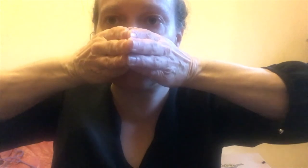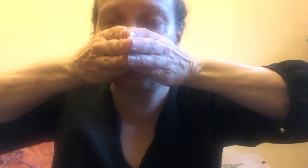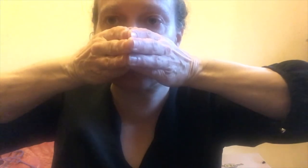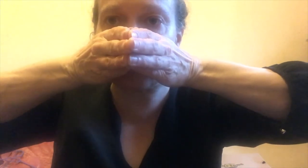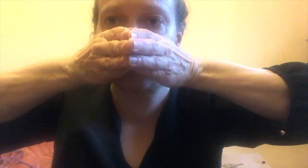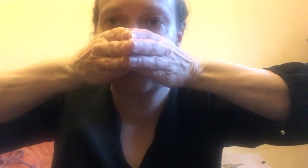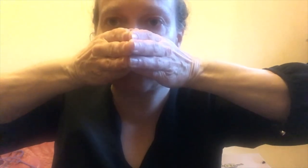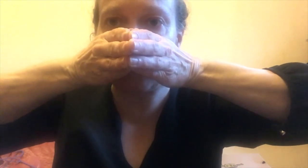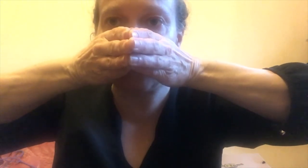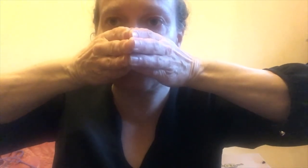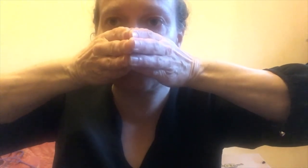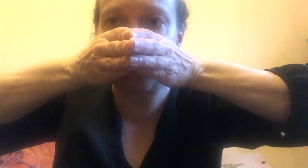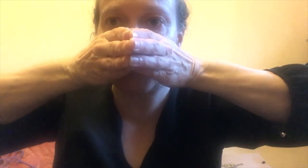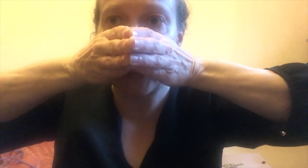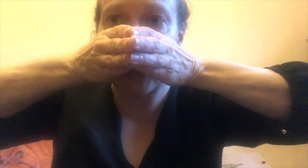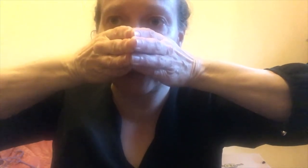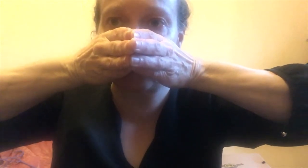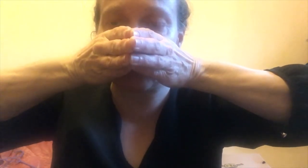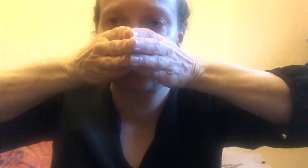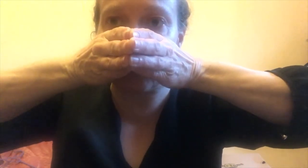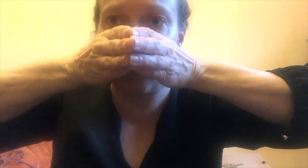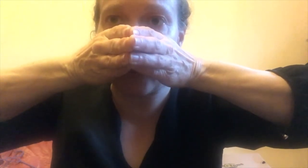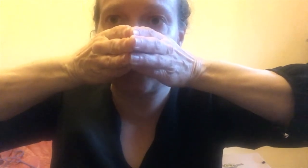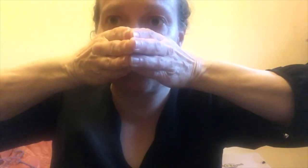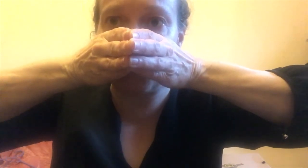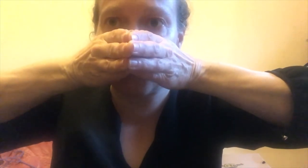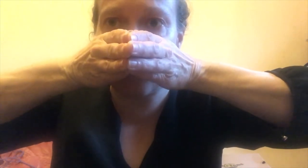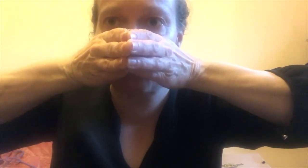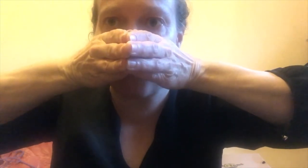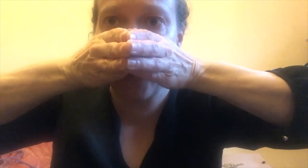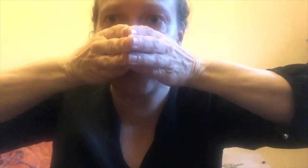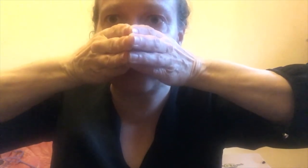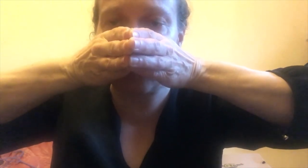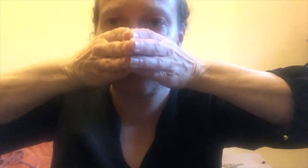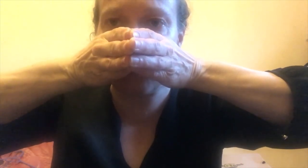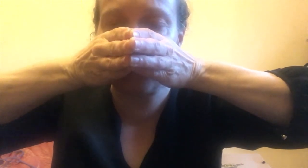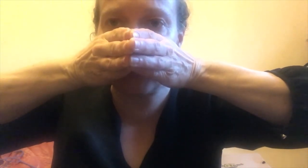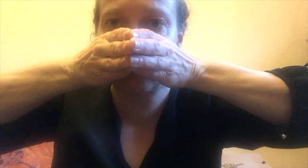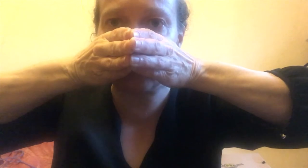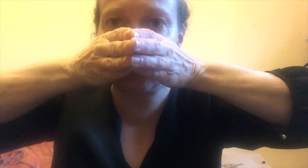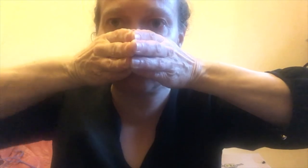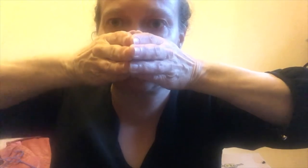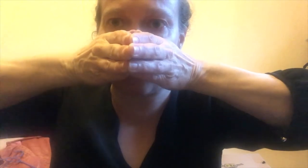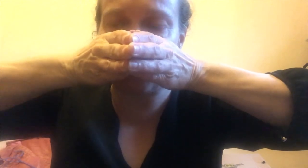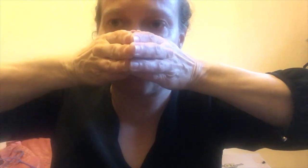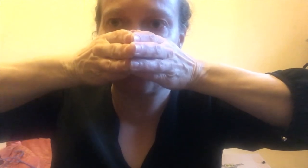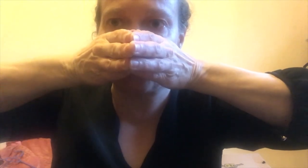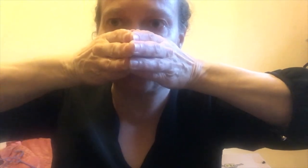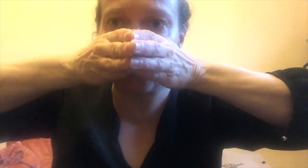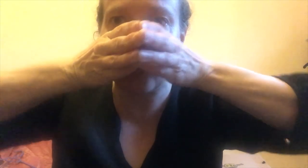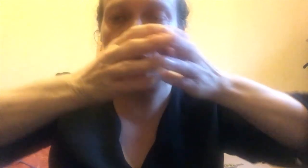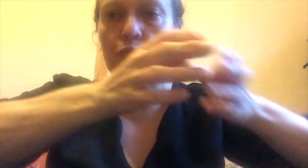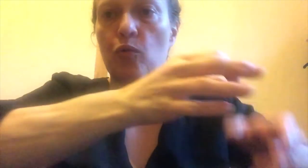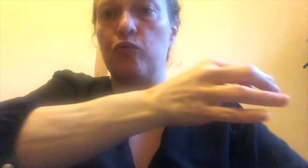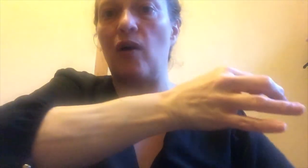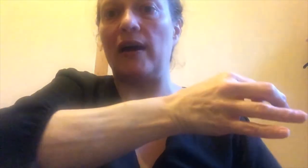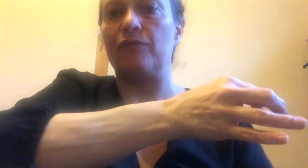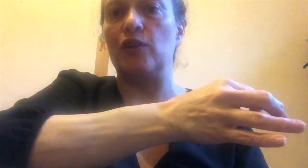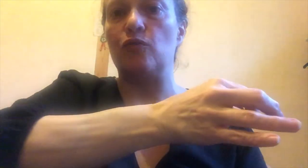sur son nez. Attention à bien faire lever les coudes de votre enfant. Pour pouvoir effectuer